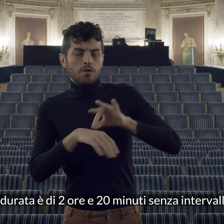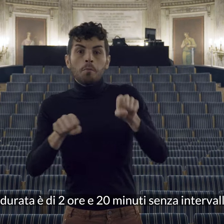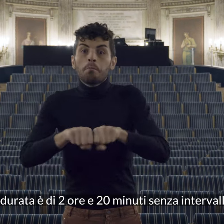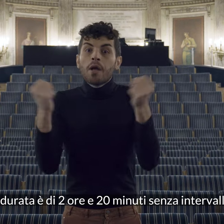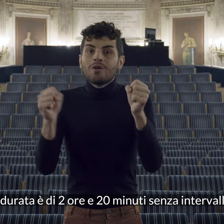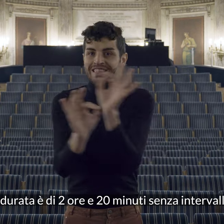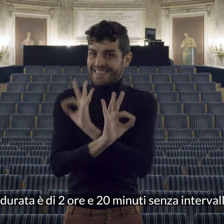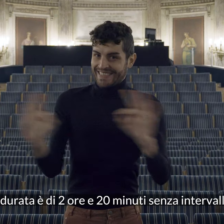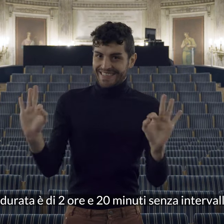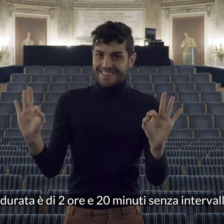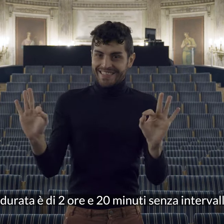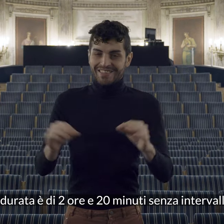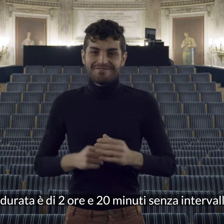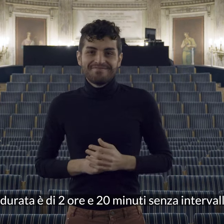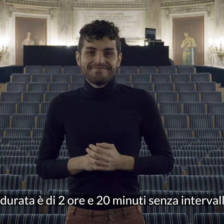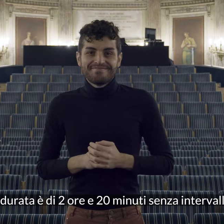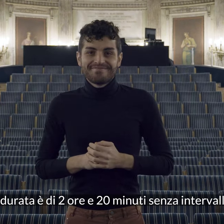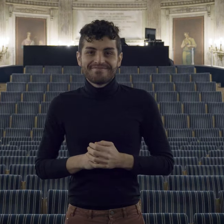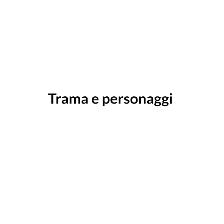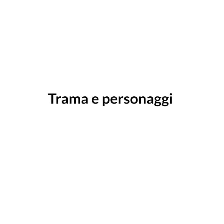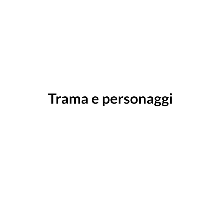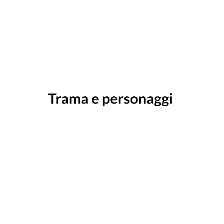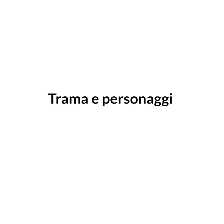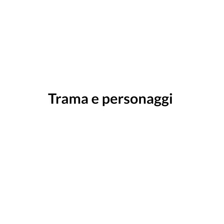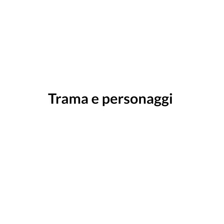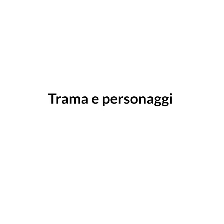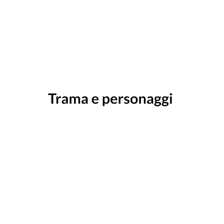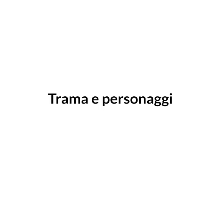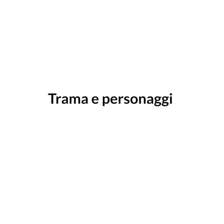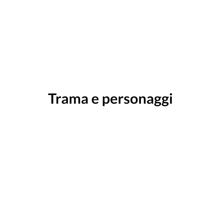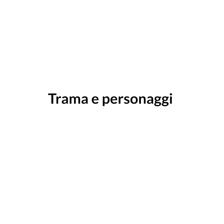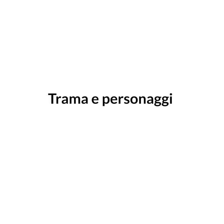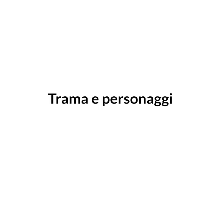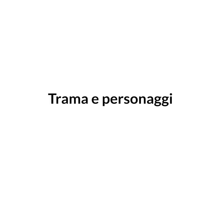20 minuti senza intervallo trama e personaggi